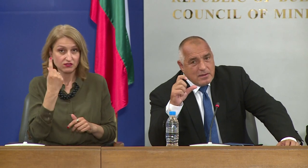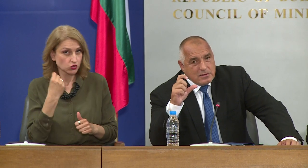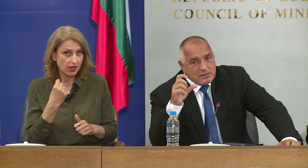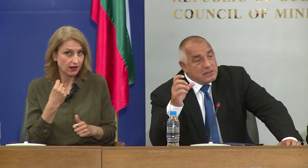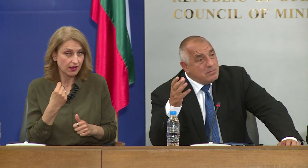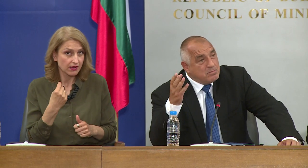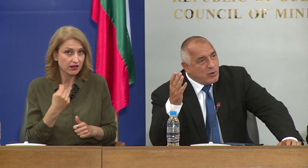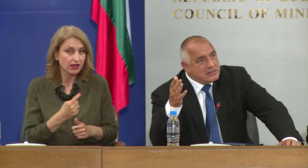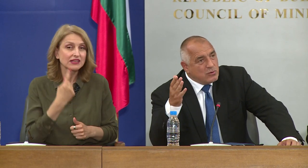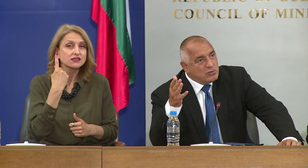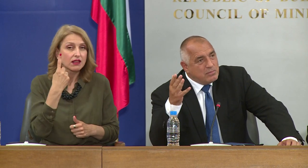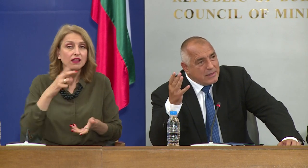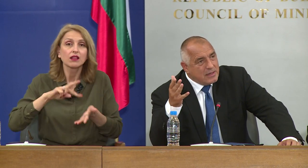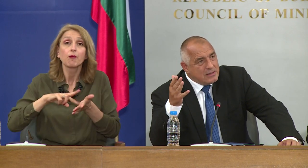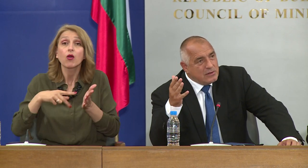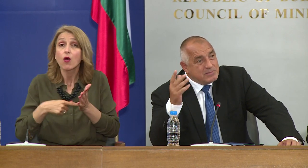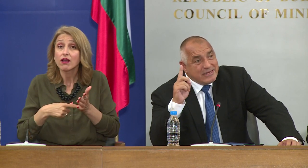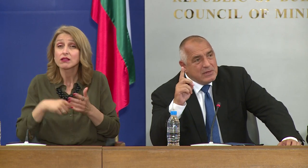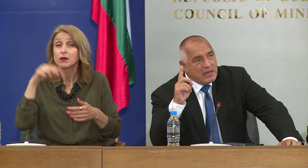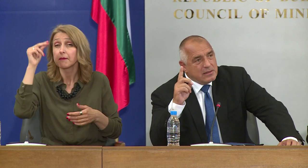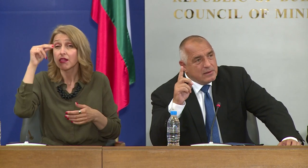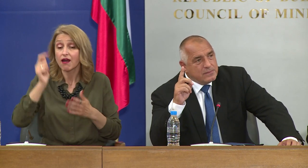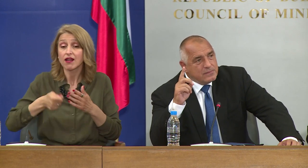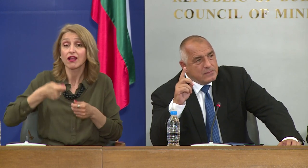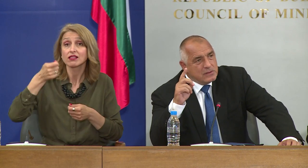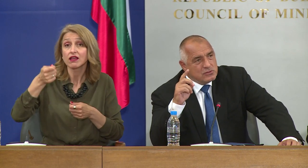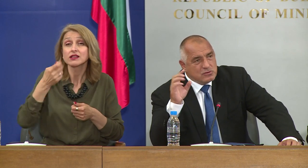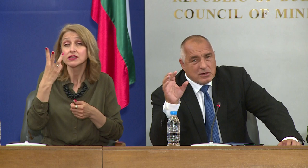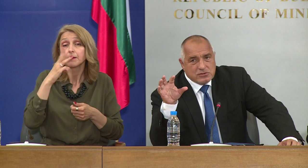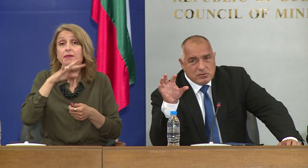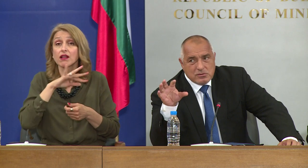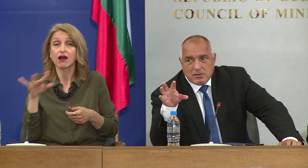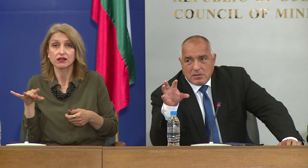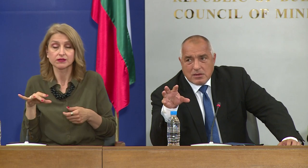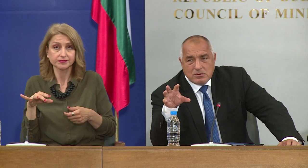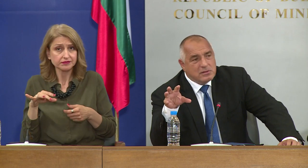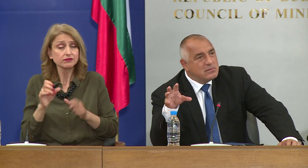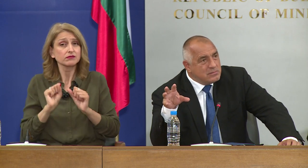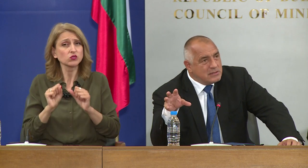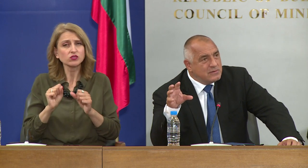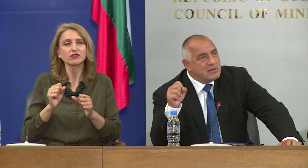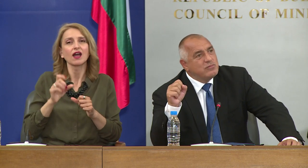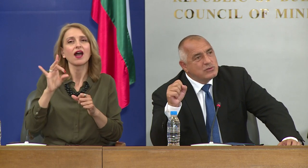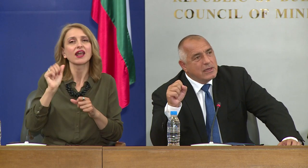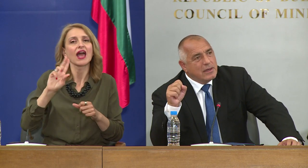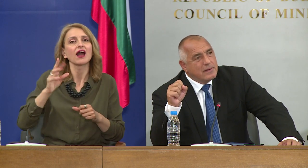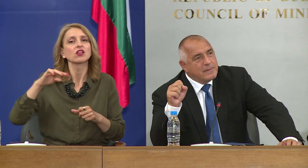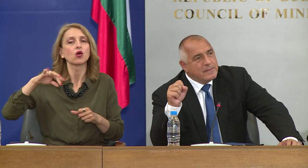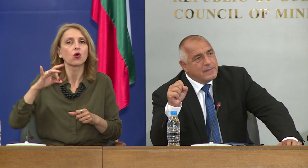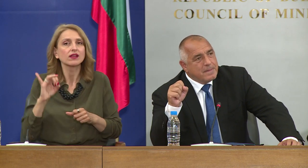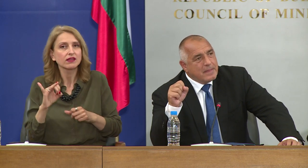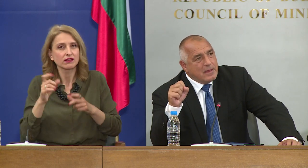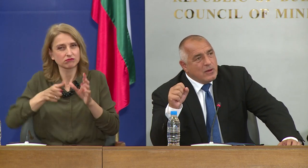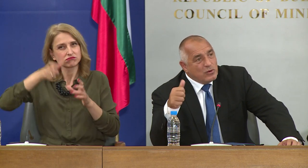Вчера, за един проект, за който България е дала 3 милиарда, и се очакваше да отидат реакторите децевика в музея.